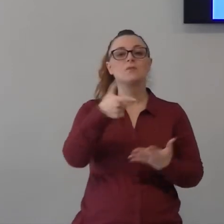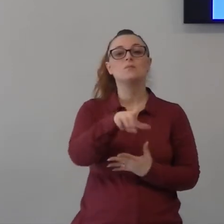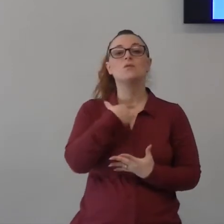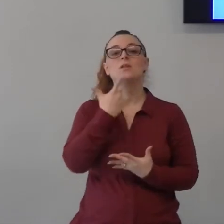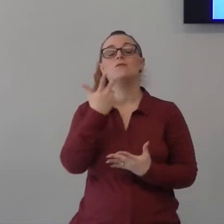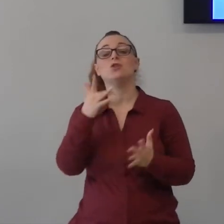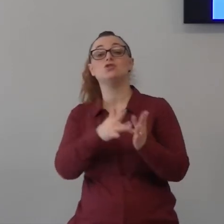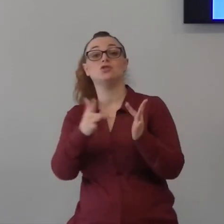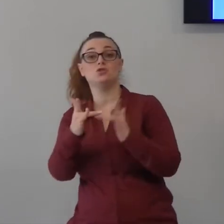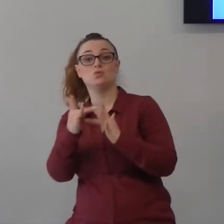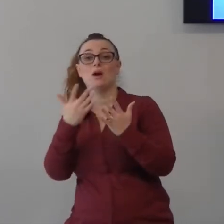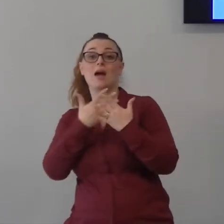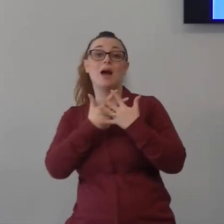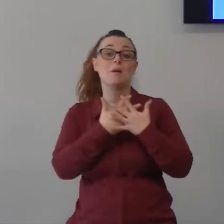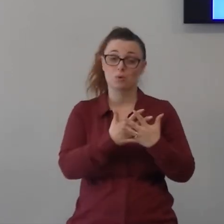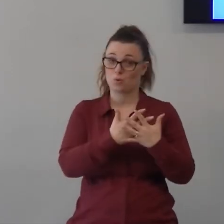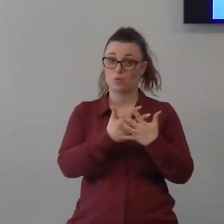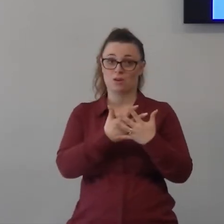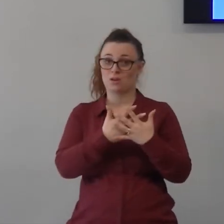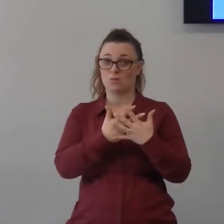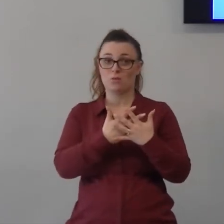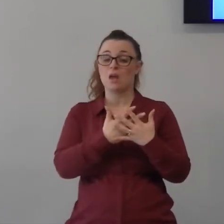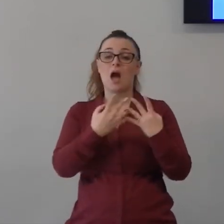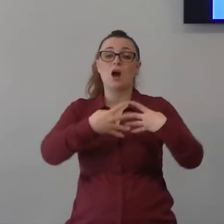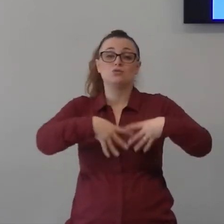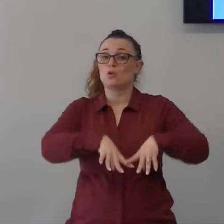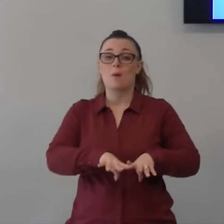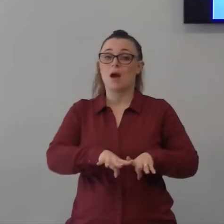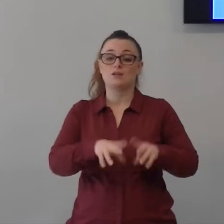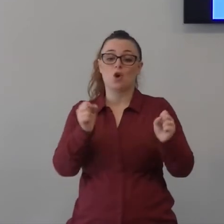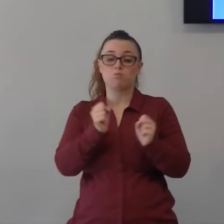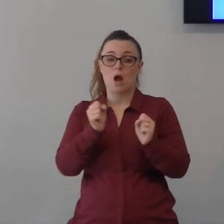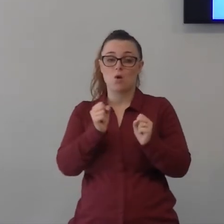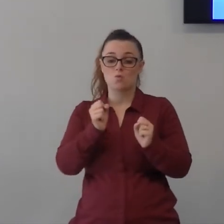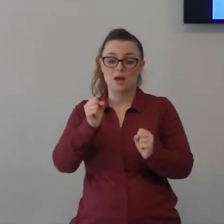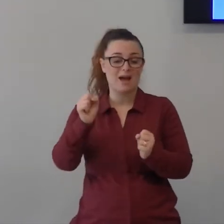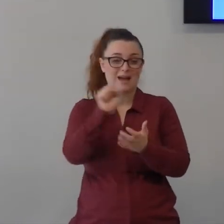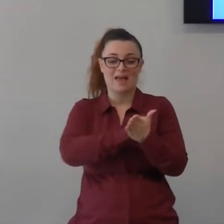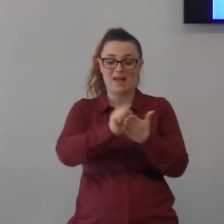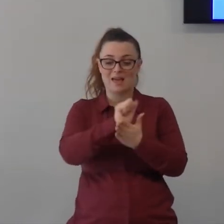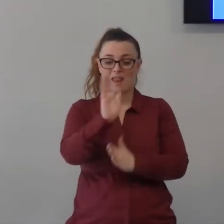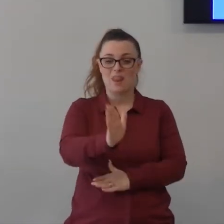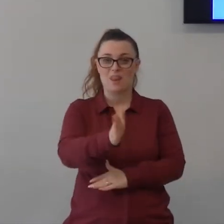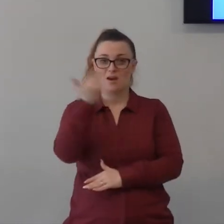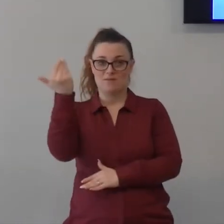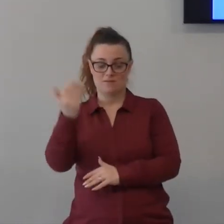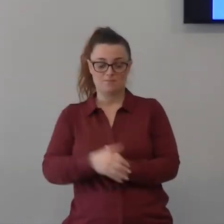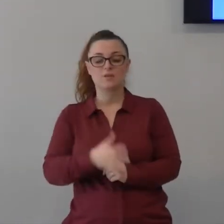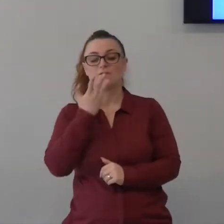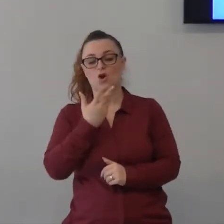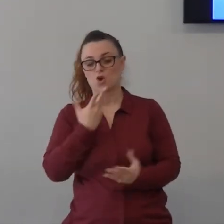nella tua vita quando si è spaventato è cacciare via la paura e confortare in conclusione